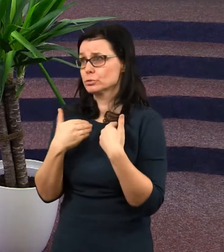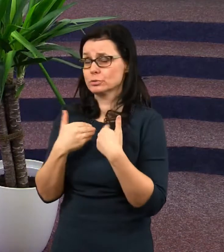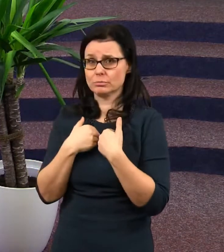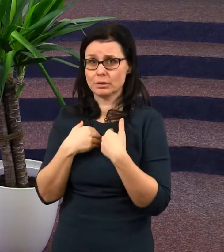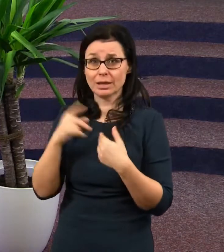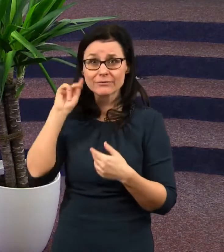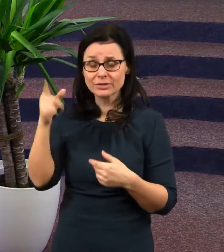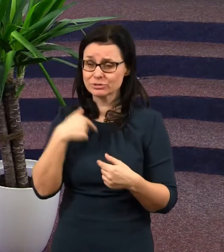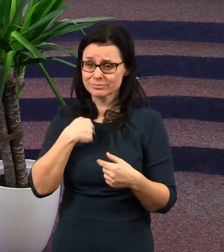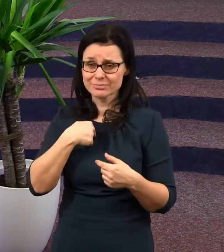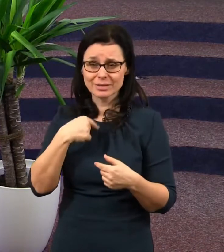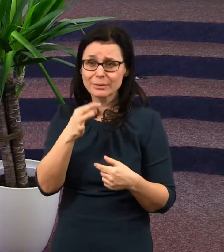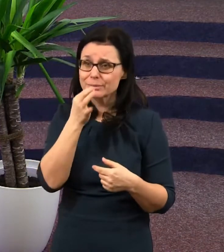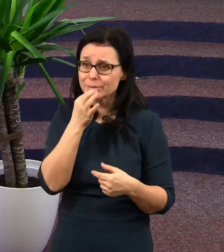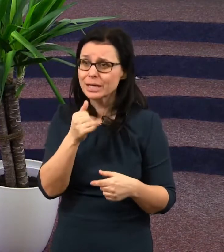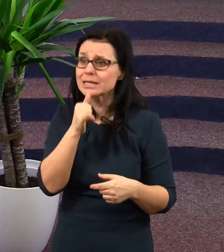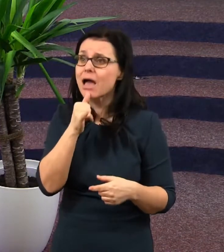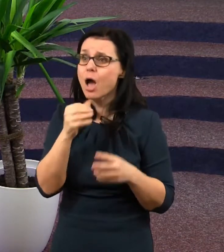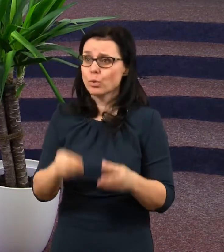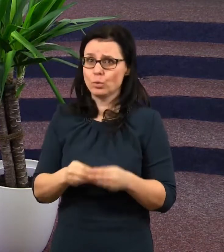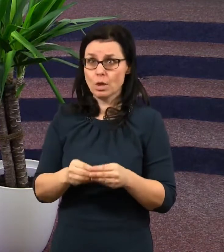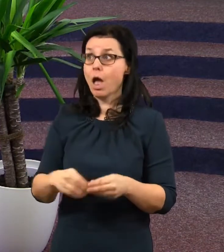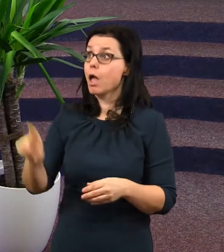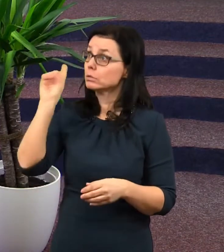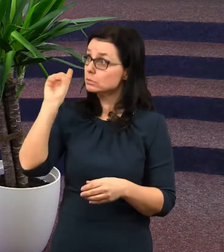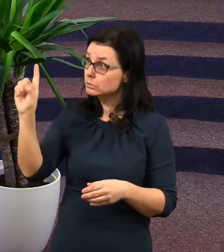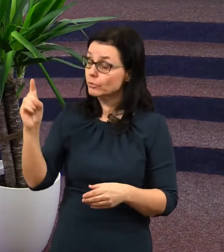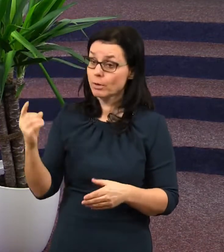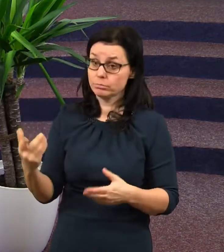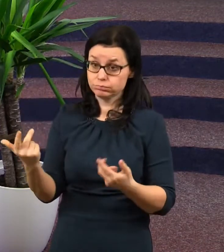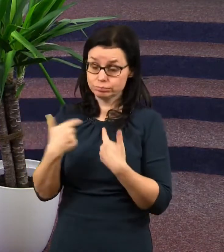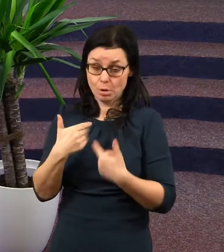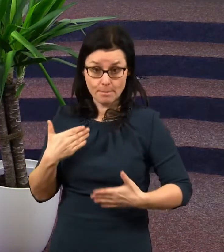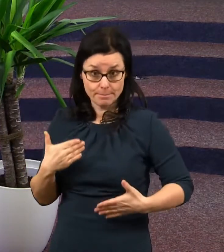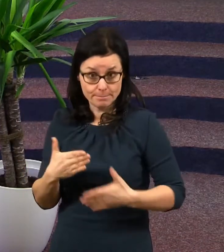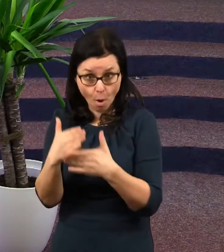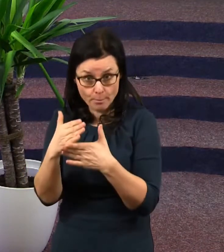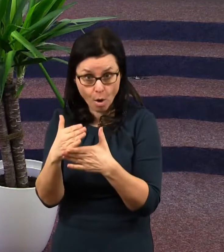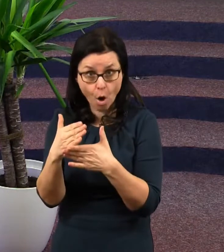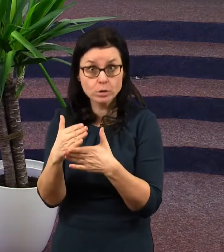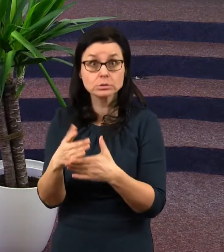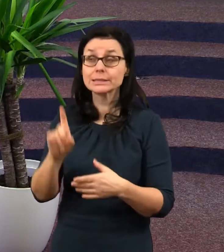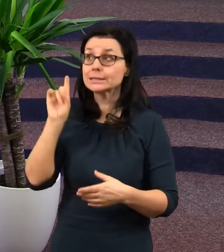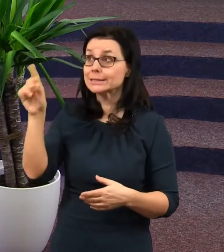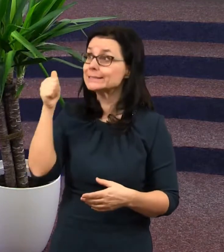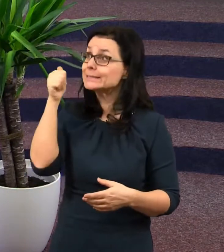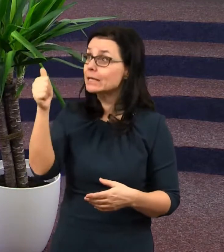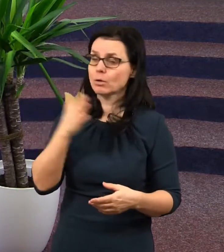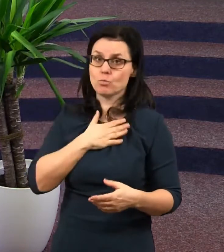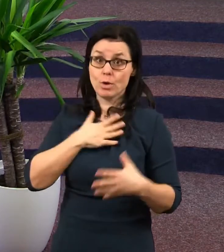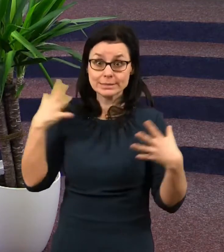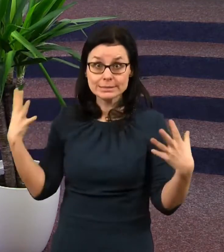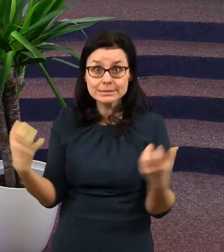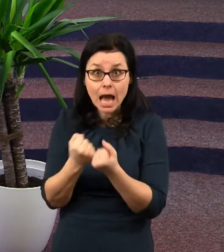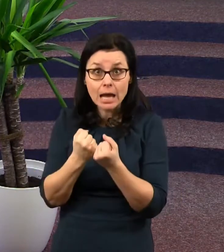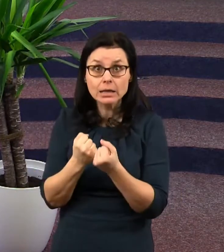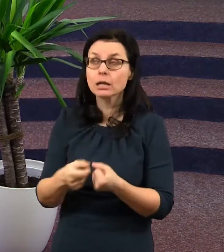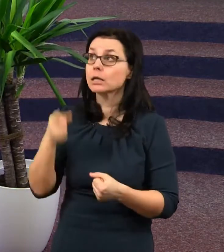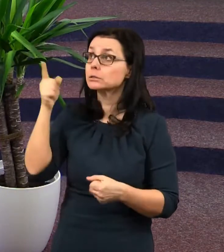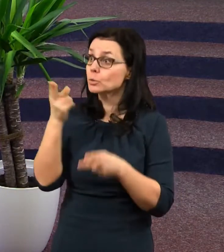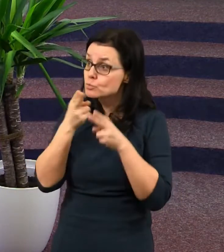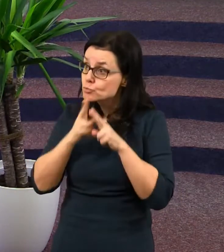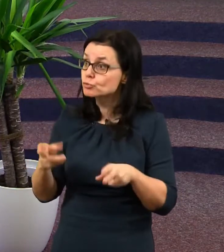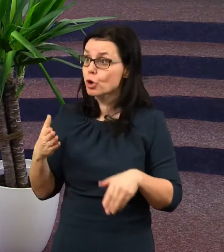nejsem schopen pomoct, ale v tvé síle. ty jsi jediná moje záchrana, ty mi můžeš